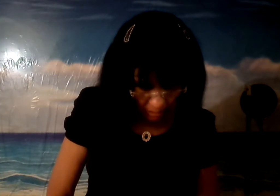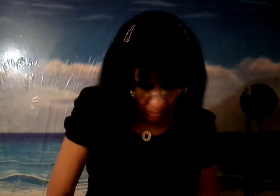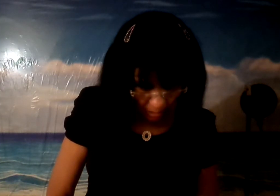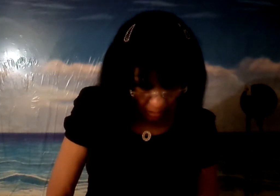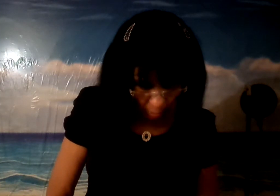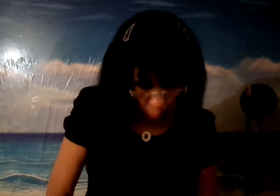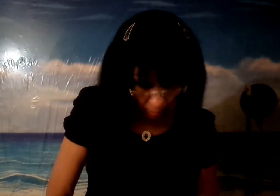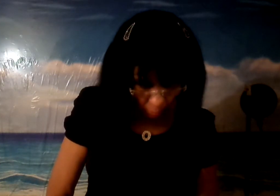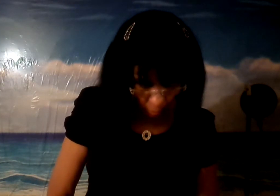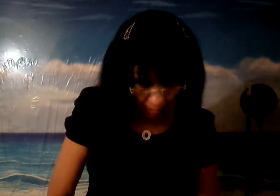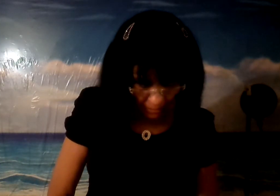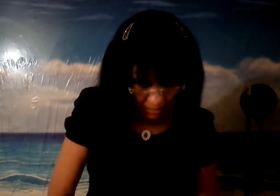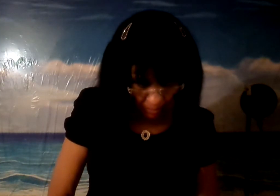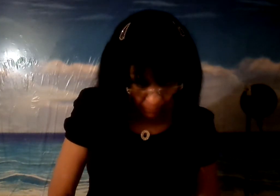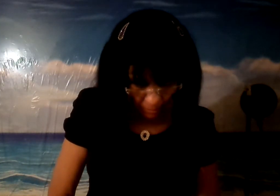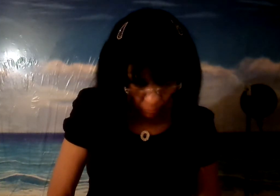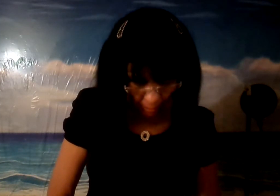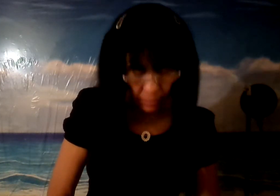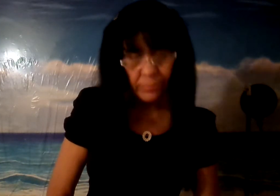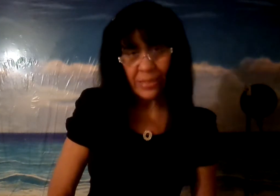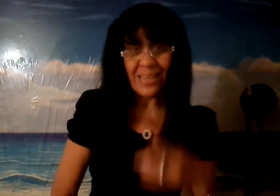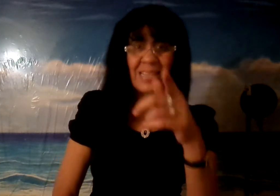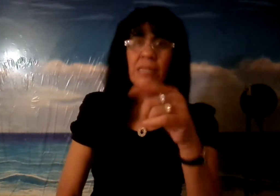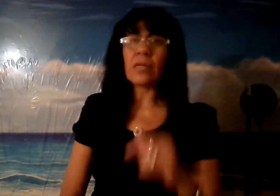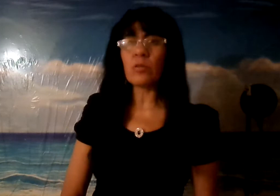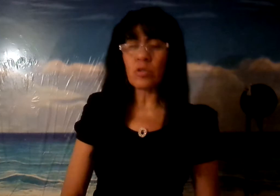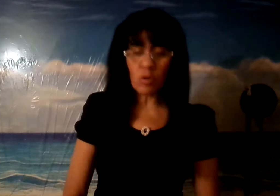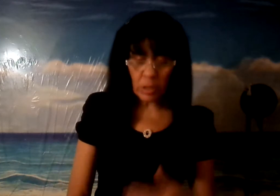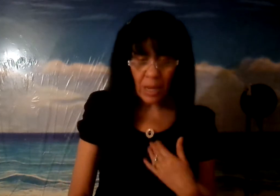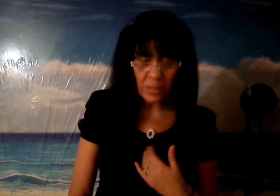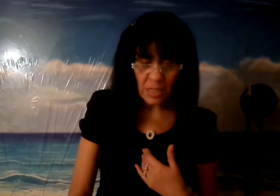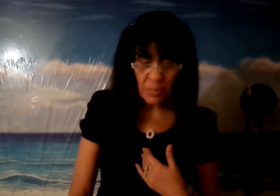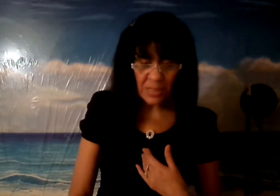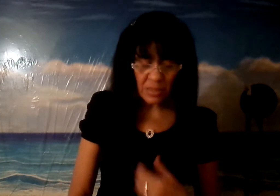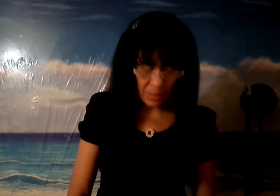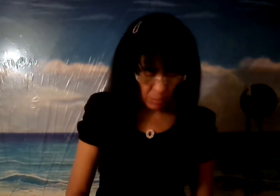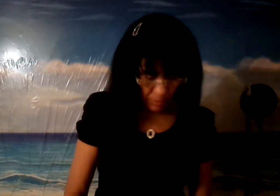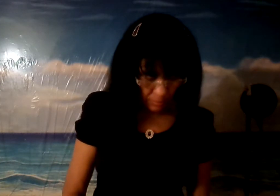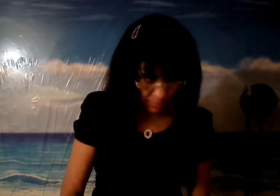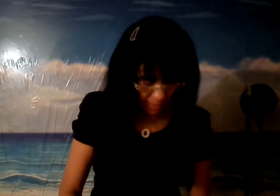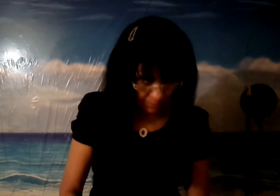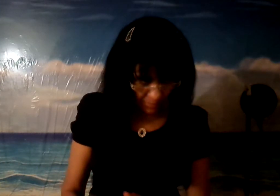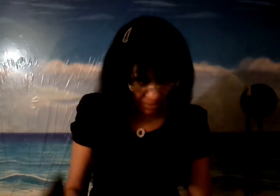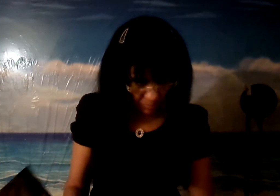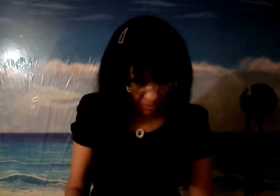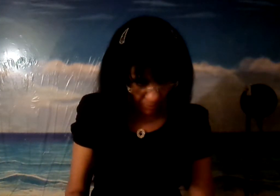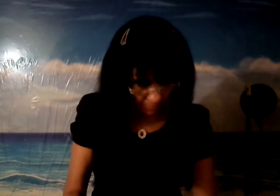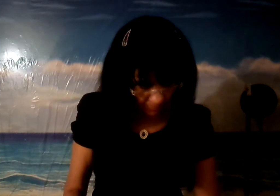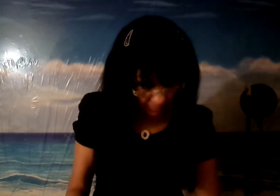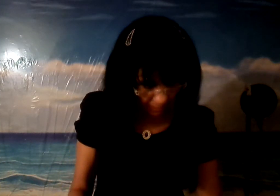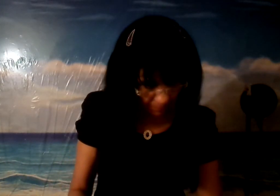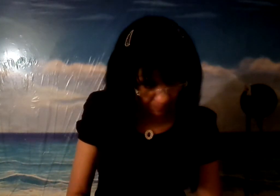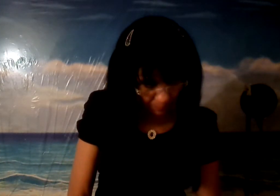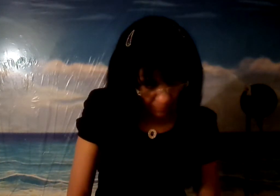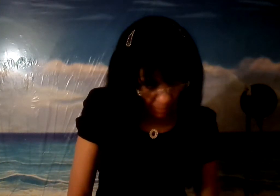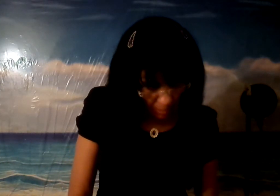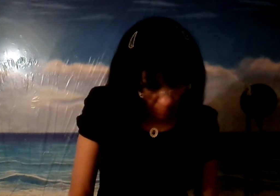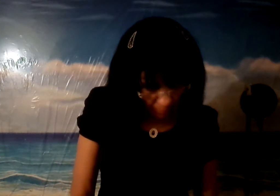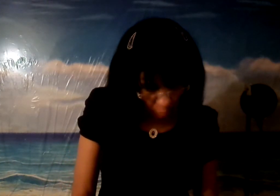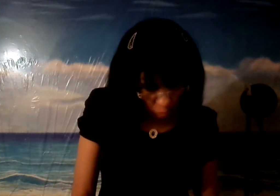en cuanto a este personaje que es el anticristo así que me están llamando a mí ¿verdad? así me llaman a mí ¿verdad? pero yo